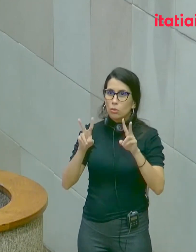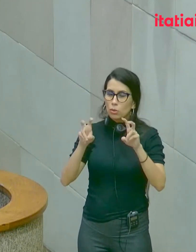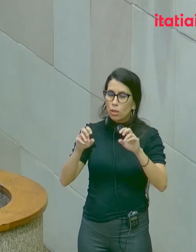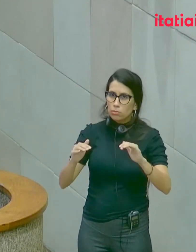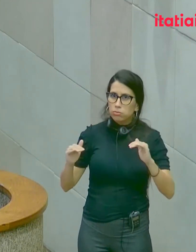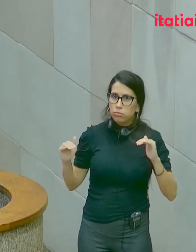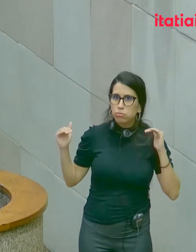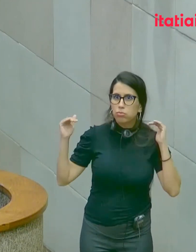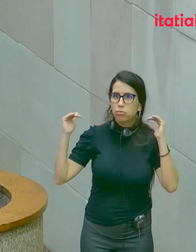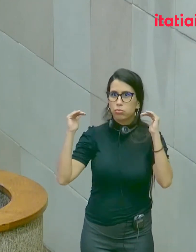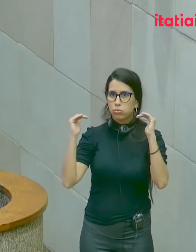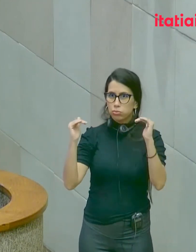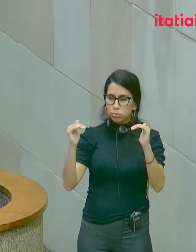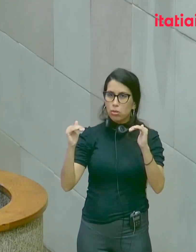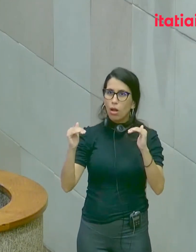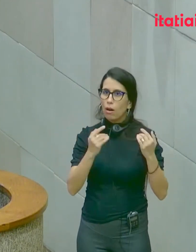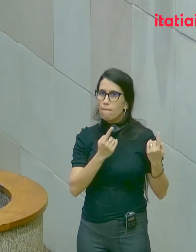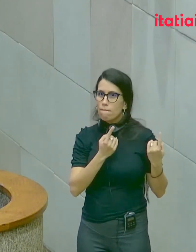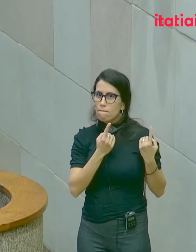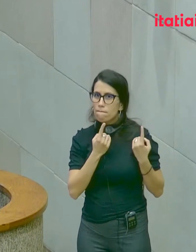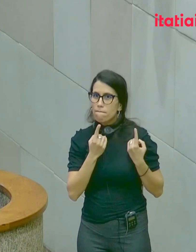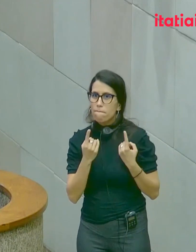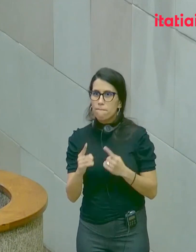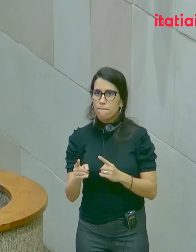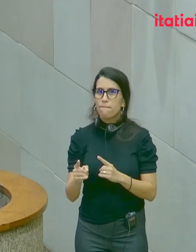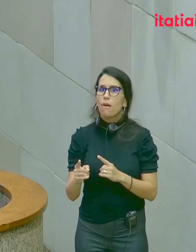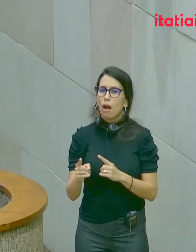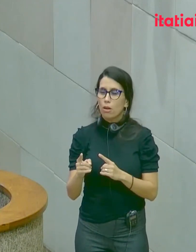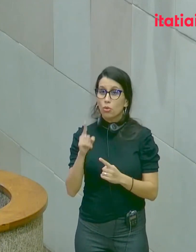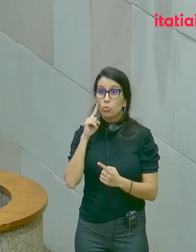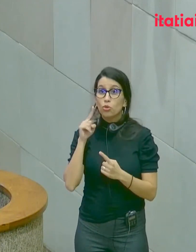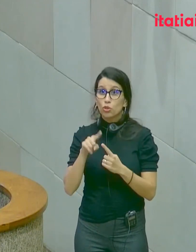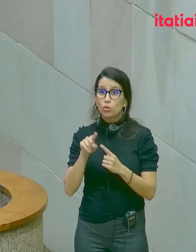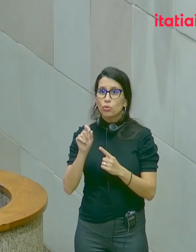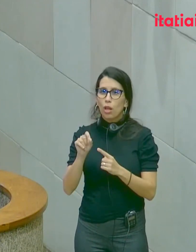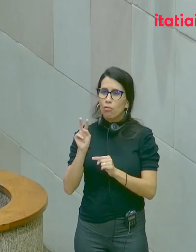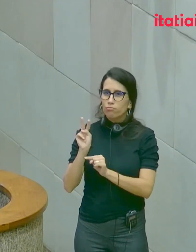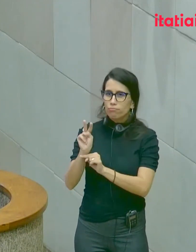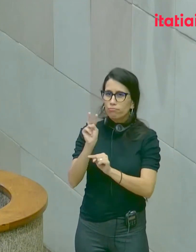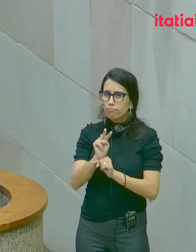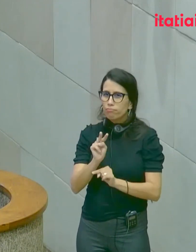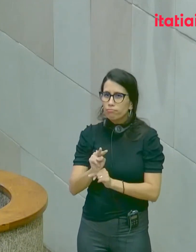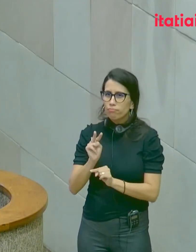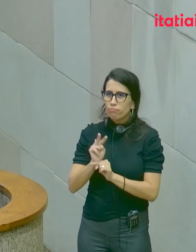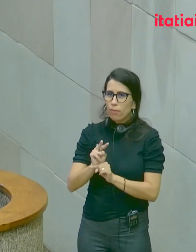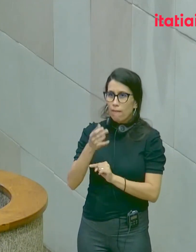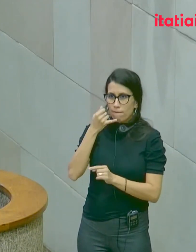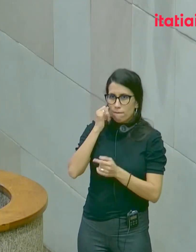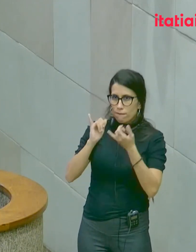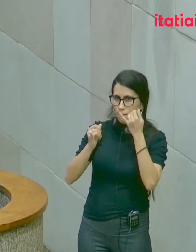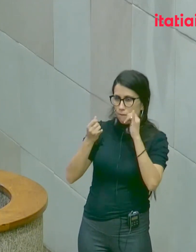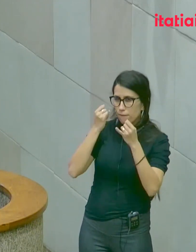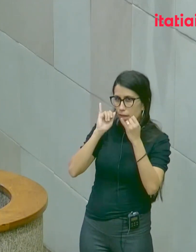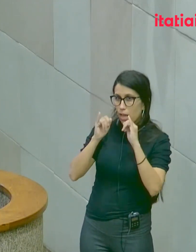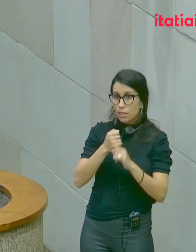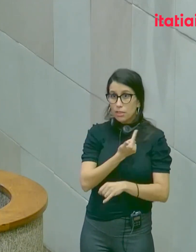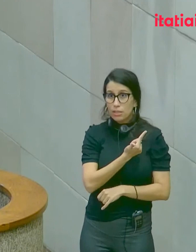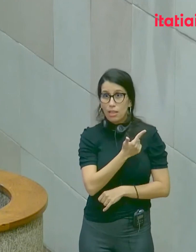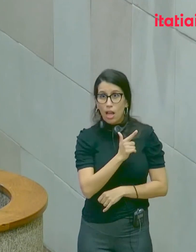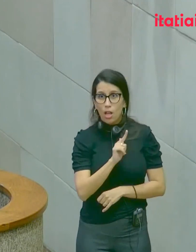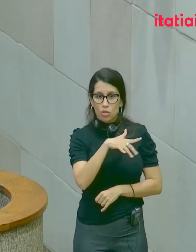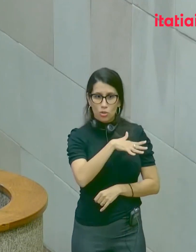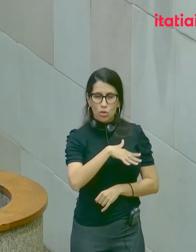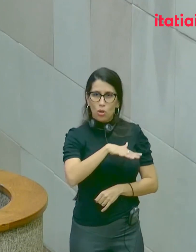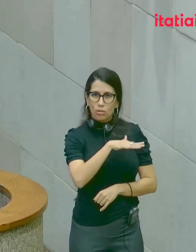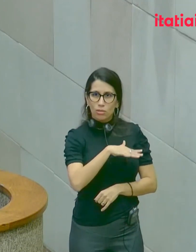atua preventivamente, mas também atua quando todas as outras instâncias sociais falham.